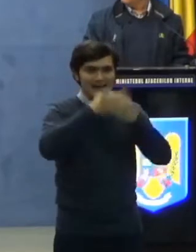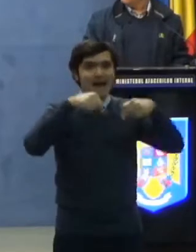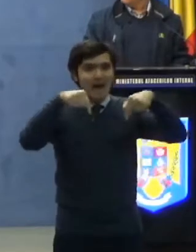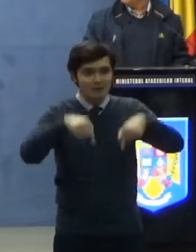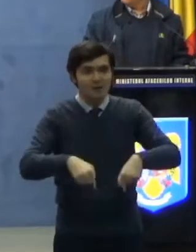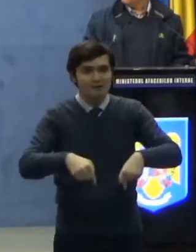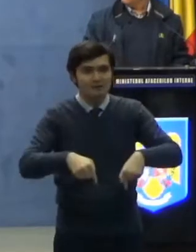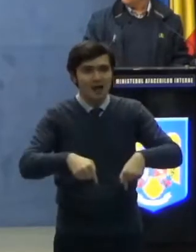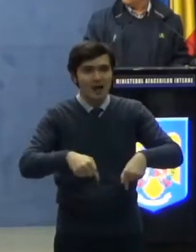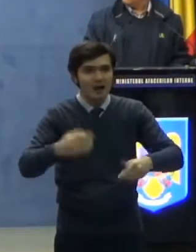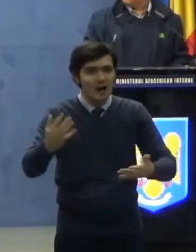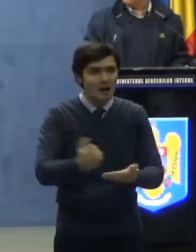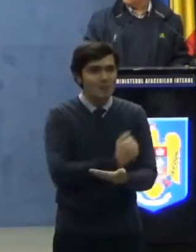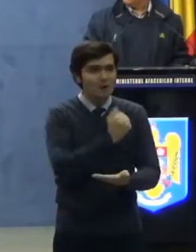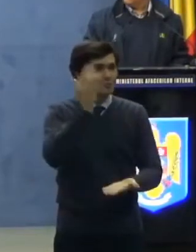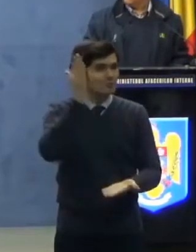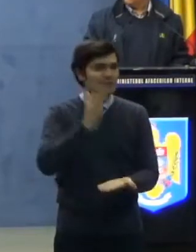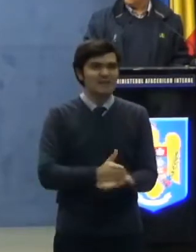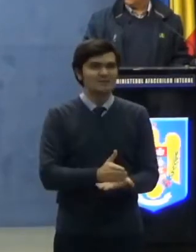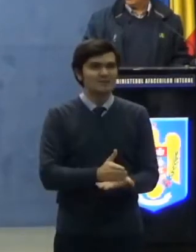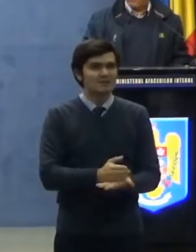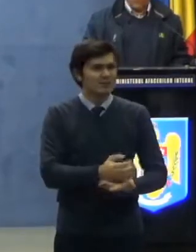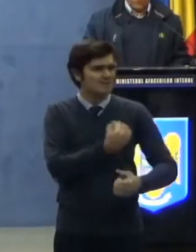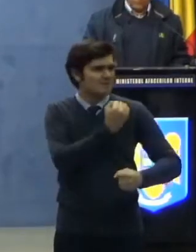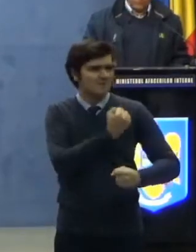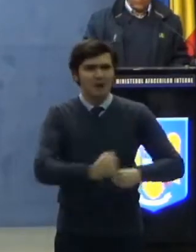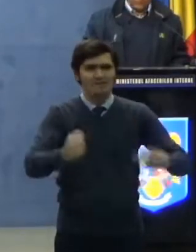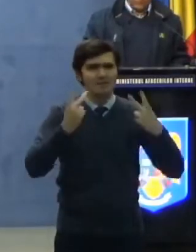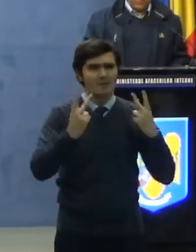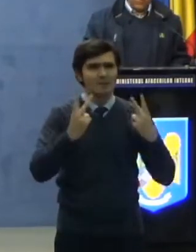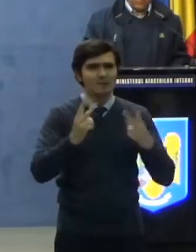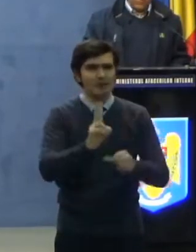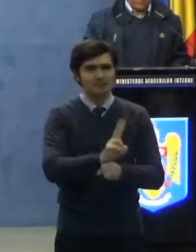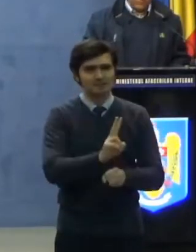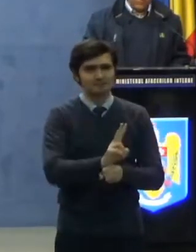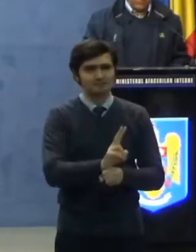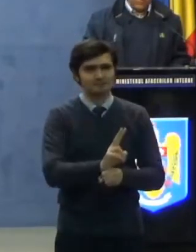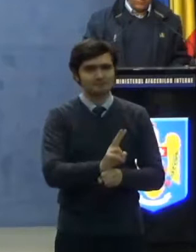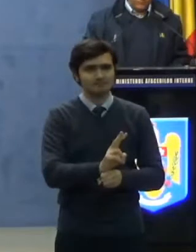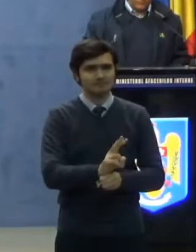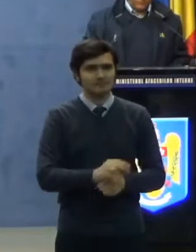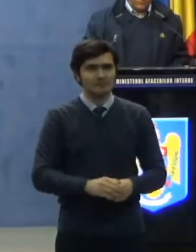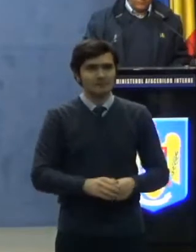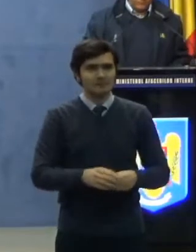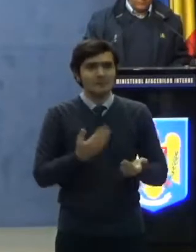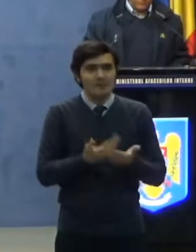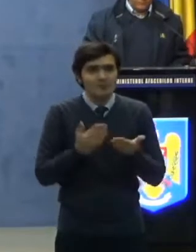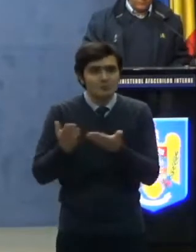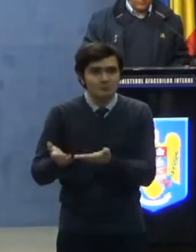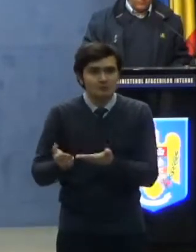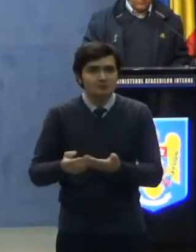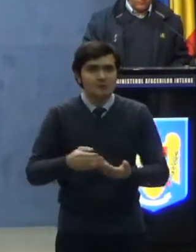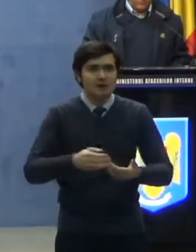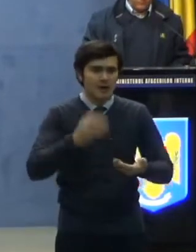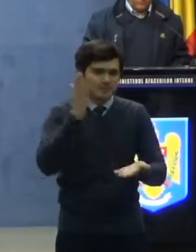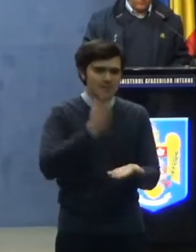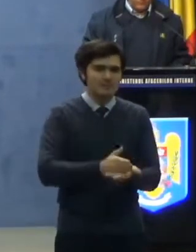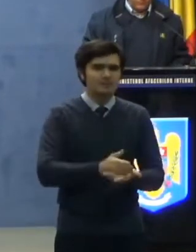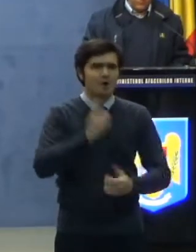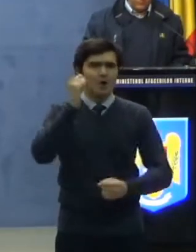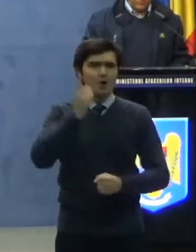o decizie extrem de importantă. În acest sens am emis